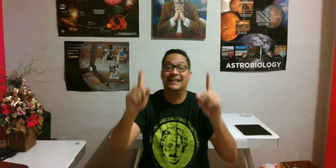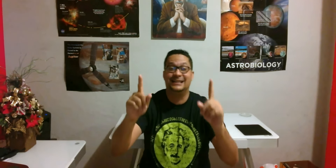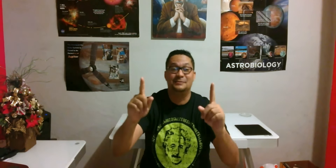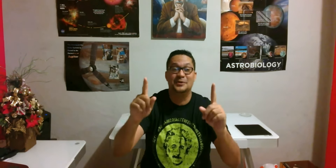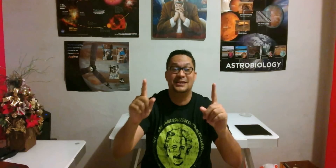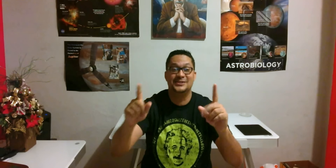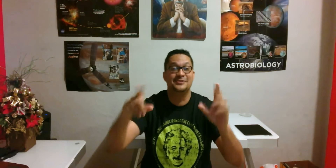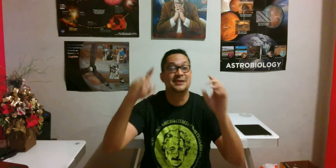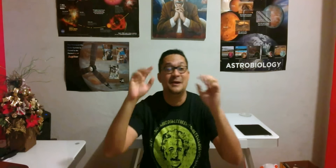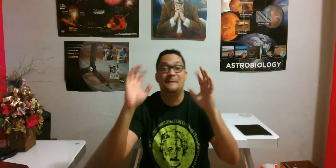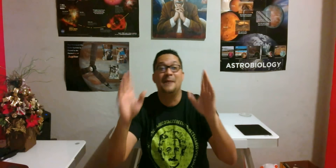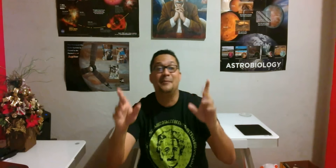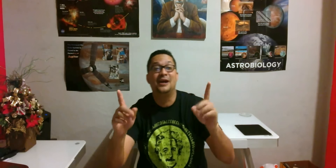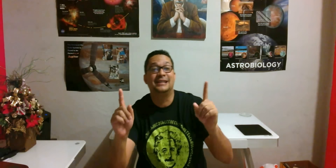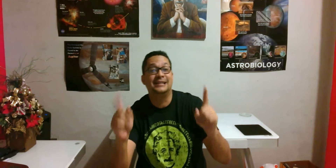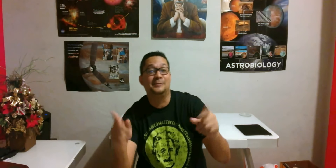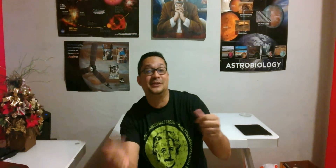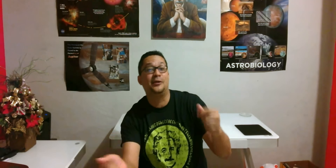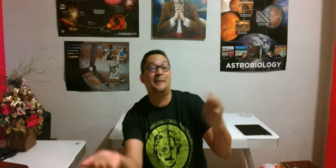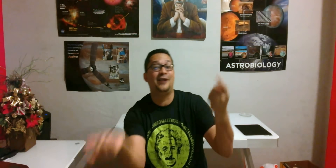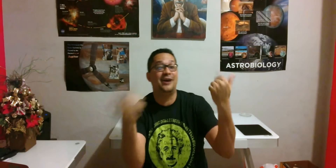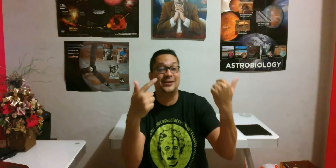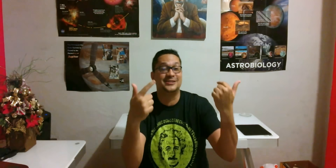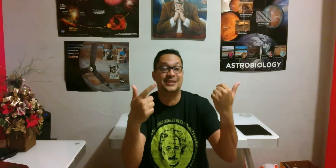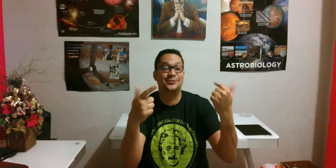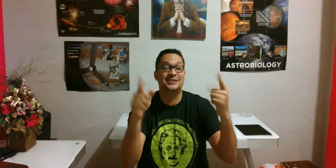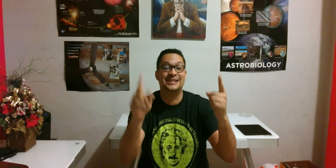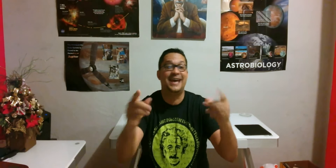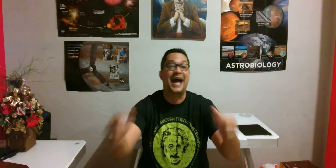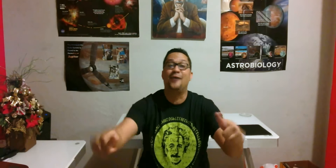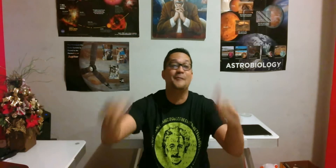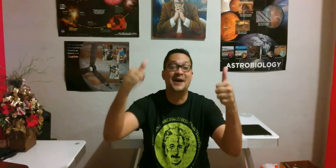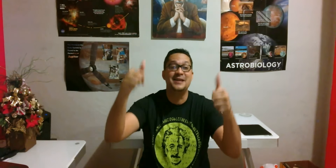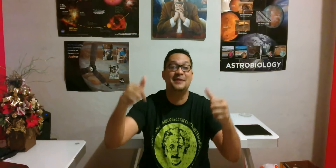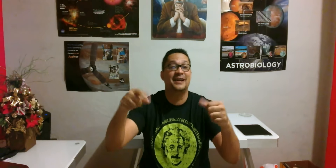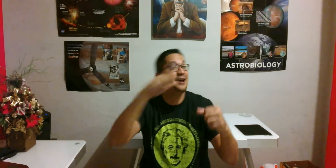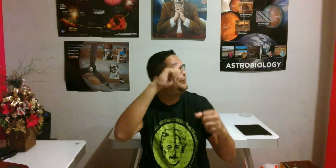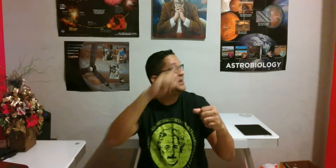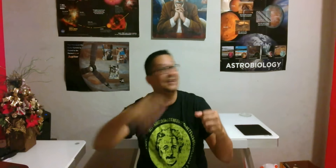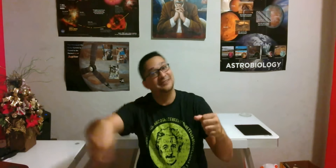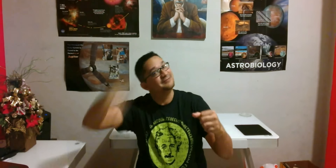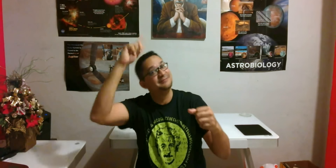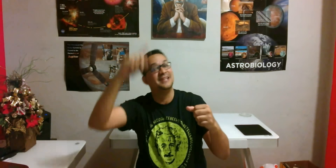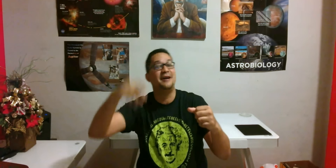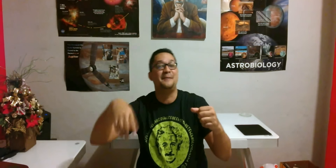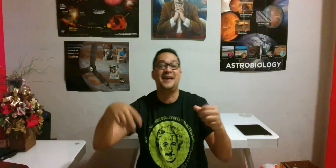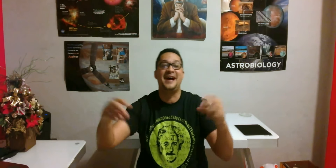teletransportación. Vamos a teletransportarnos para los anillos de Saturno, así que acompáñenme, jefe. Déjame ir allá.